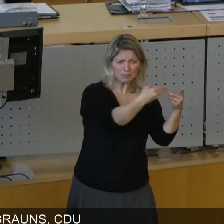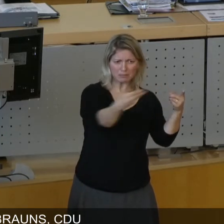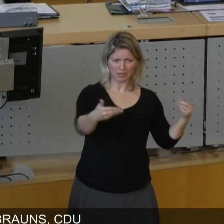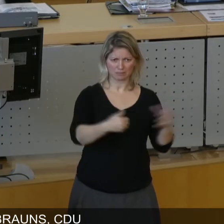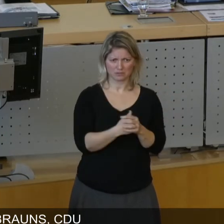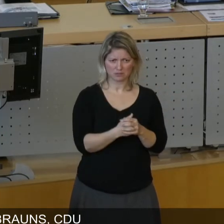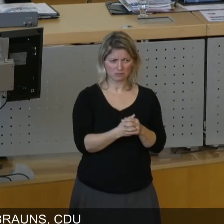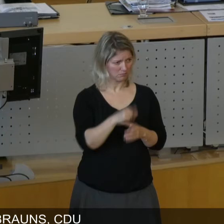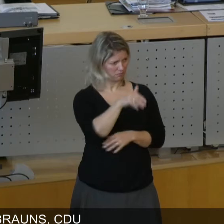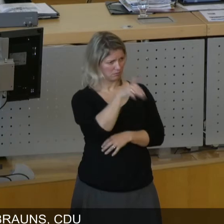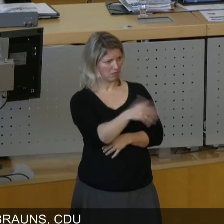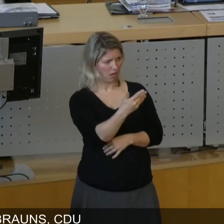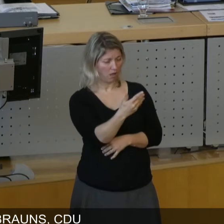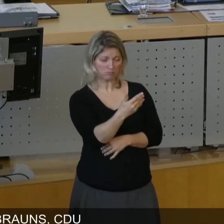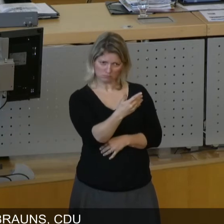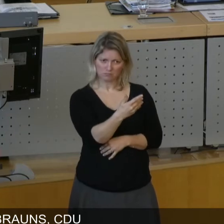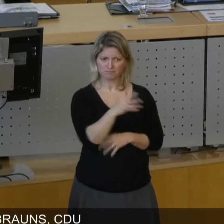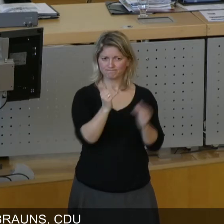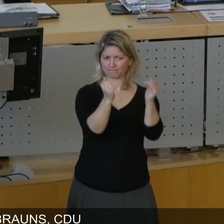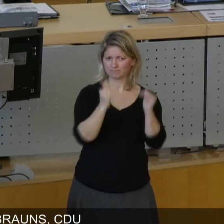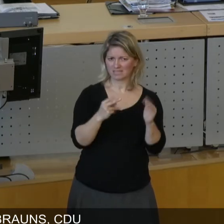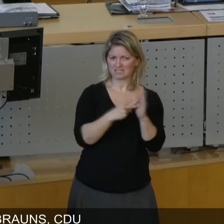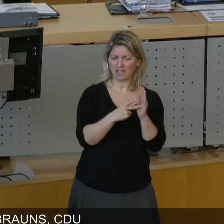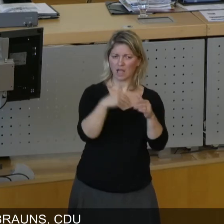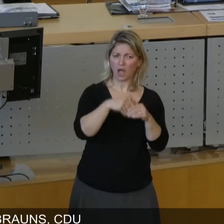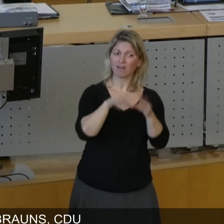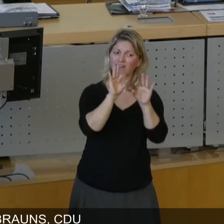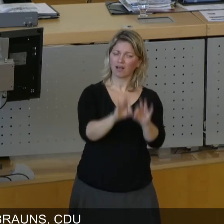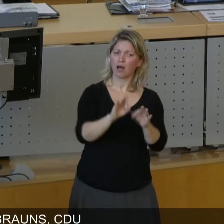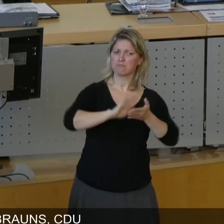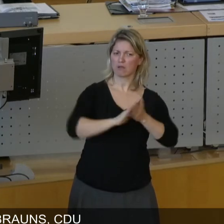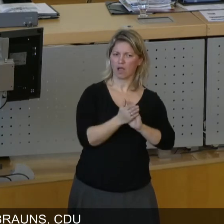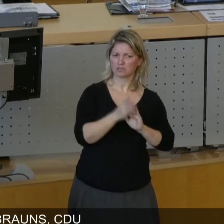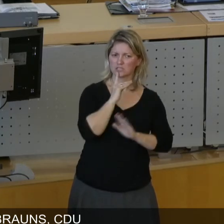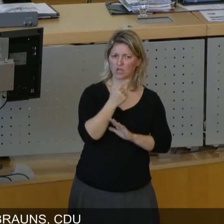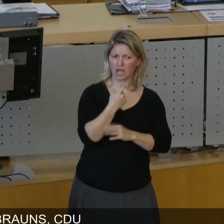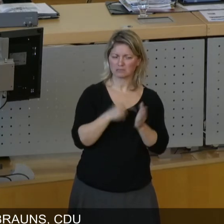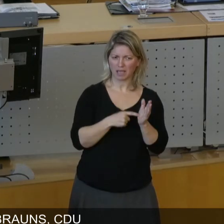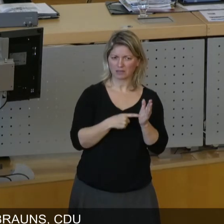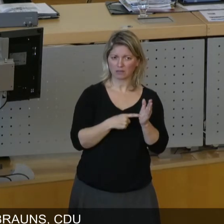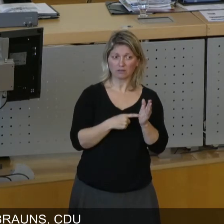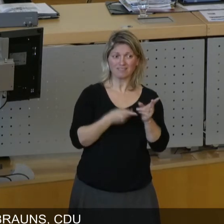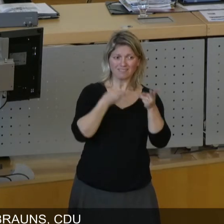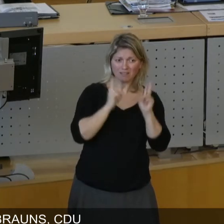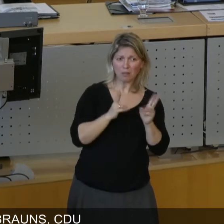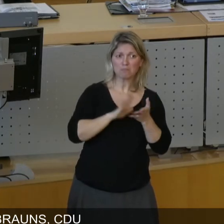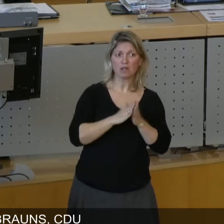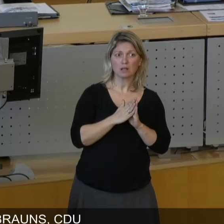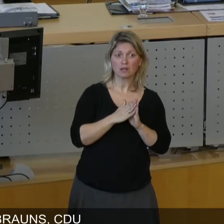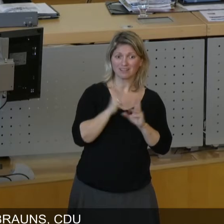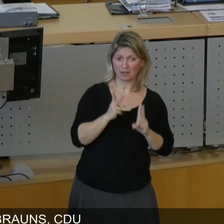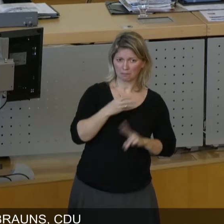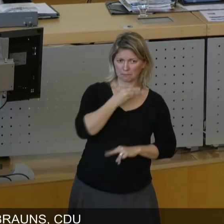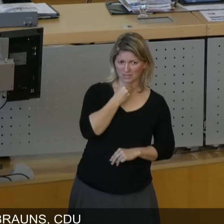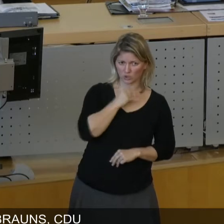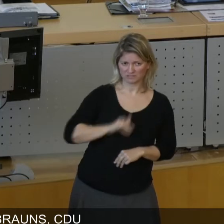das ist ein Punkt, und dann komme ich zu dem nächsten Aspekt, nämlich praktische Aspekte. Es gibt gar kein praktisches Bedürfnis dafür, meine